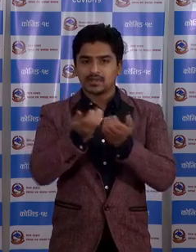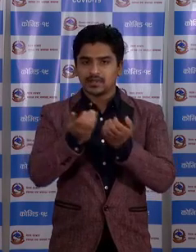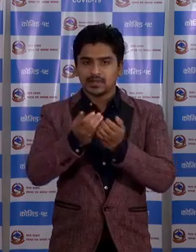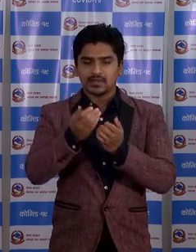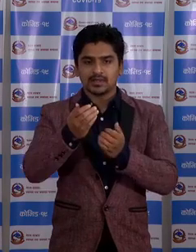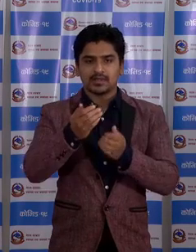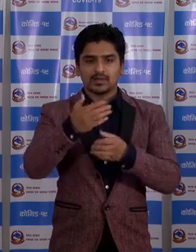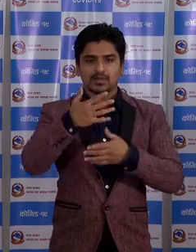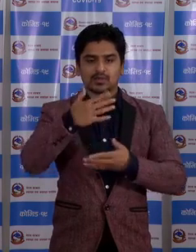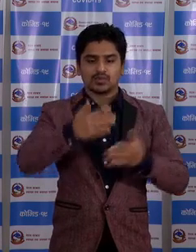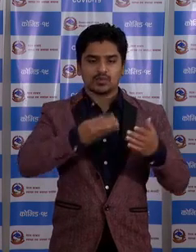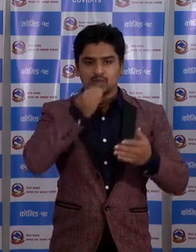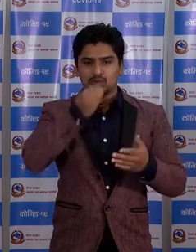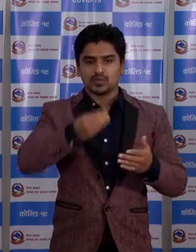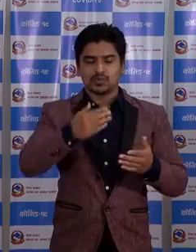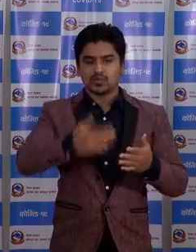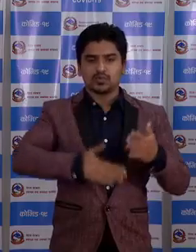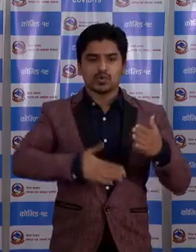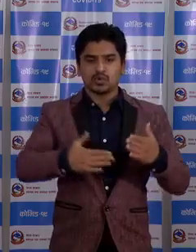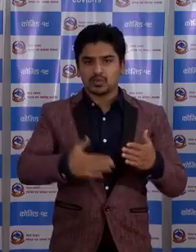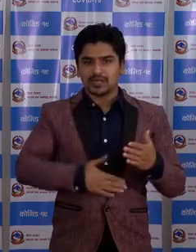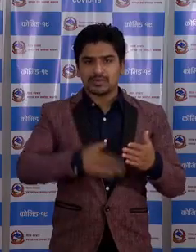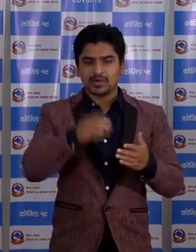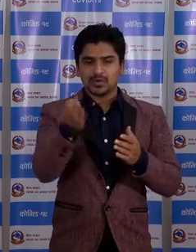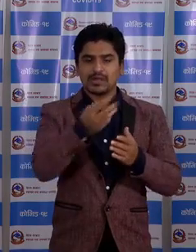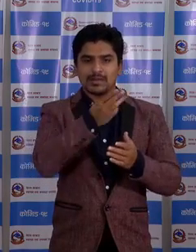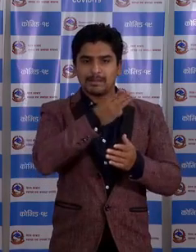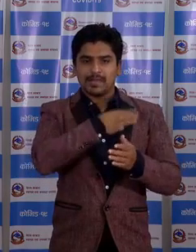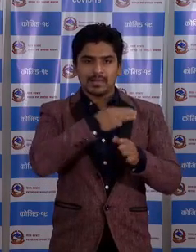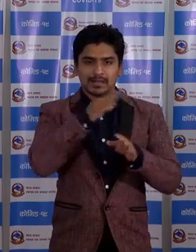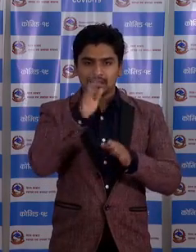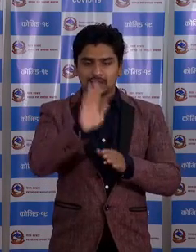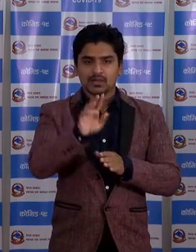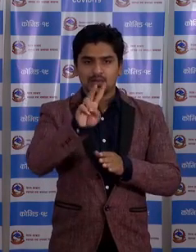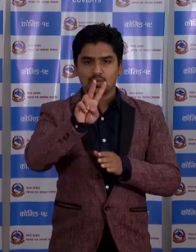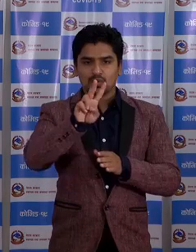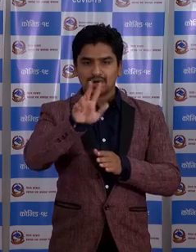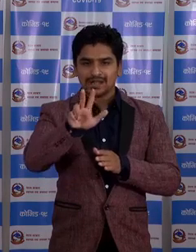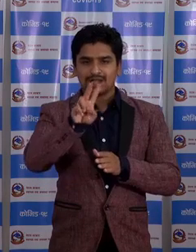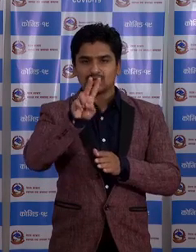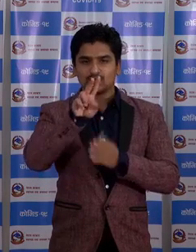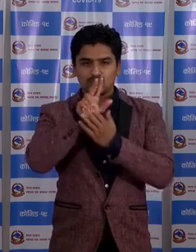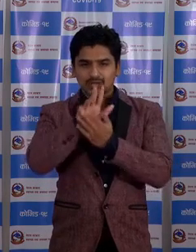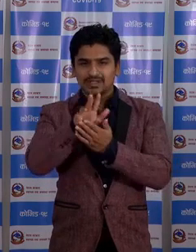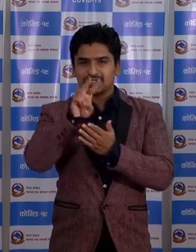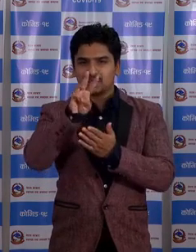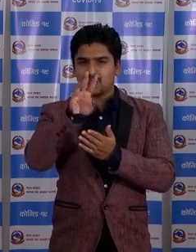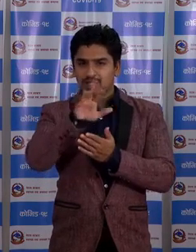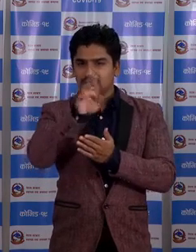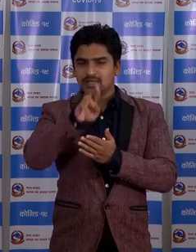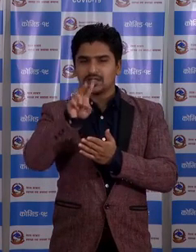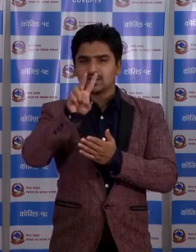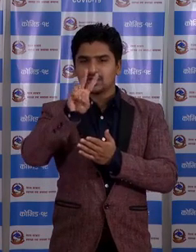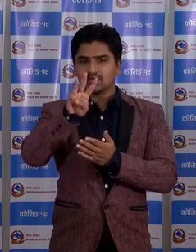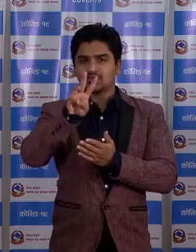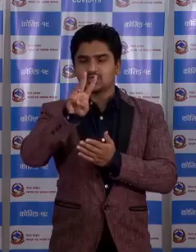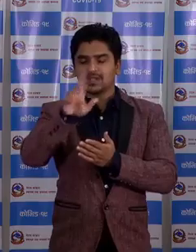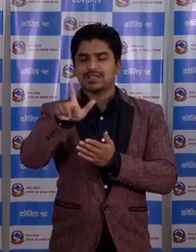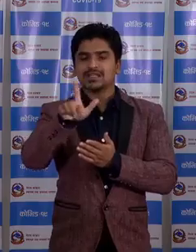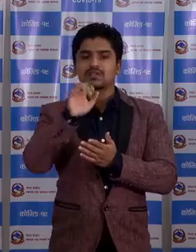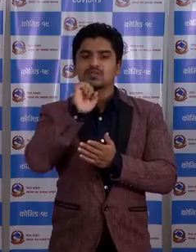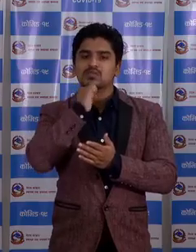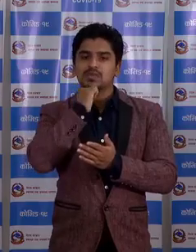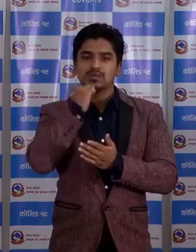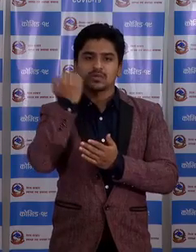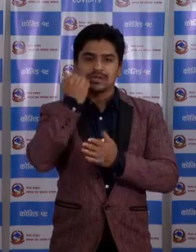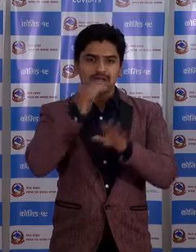धनकोटामा 5 जाना नया संक्रमित हुनुँँछ वाहारू 28, 29, 35 रा 37 बर्ष या पुरुश हरू